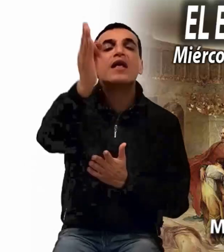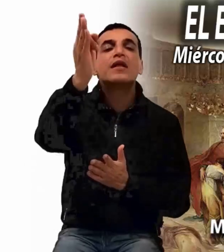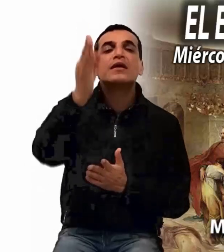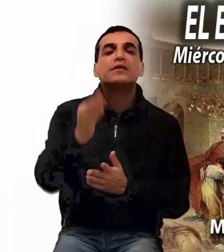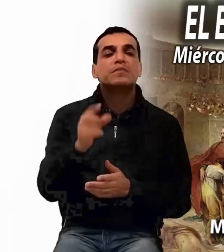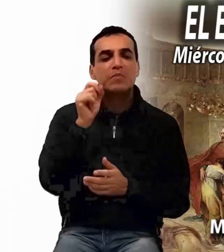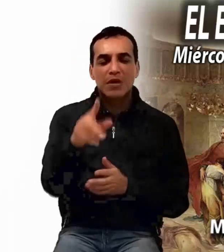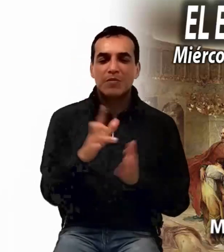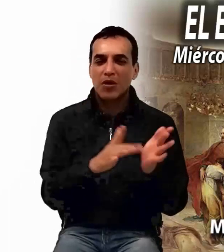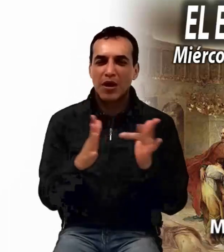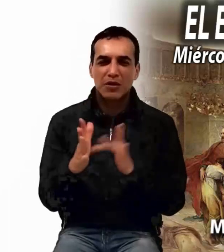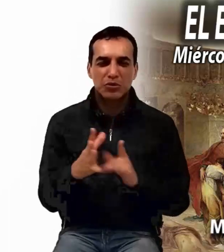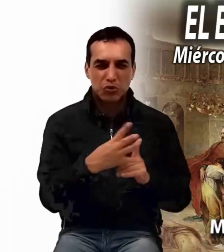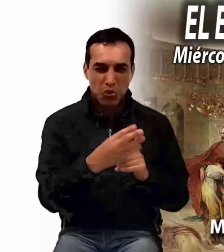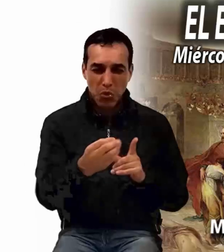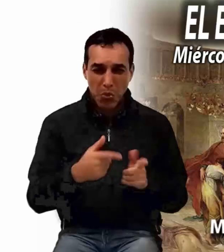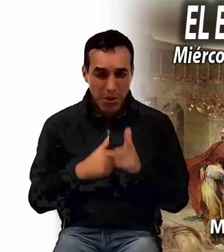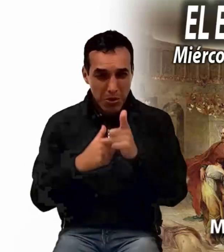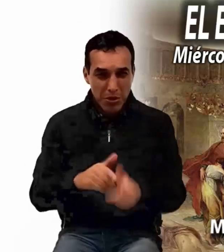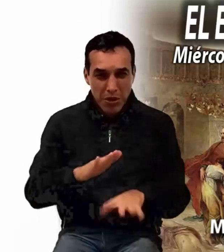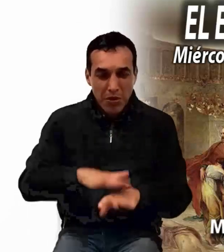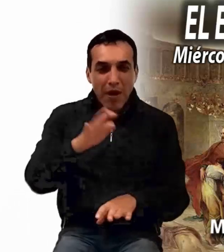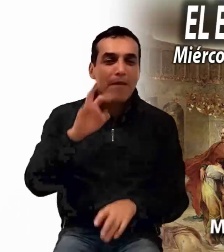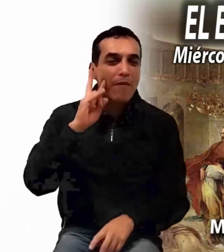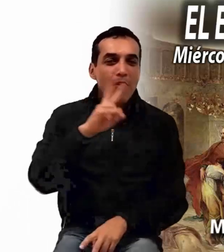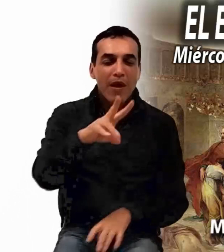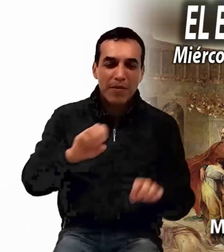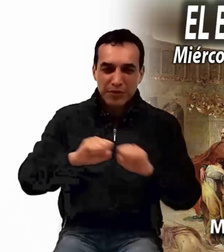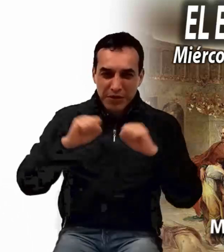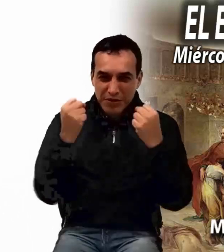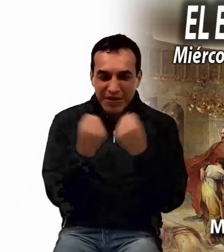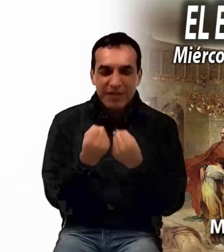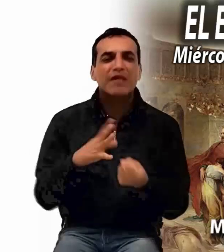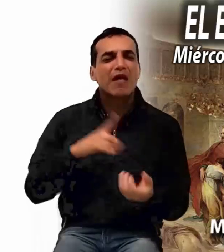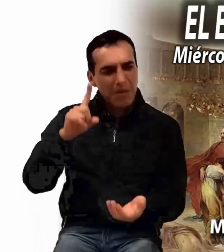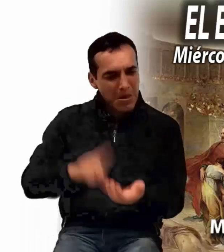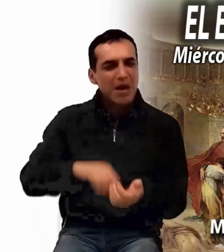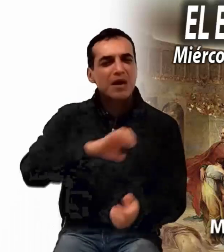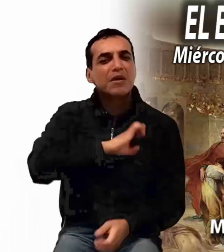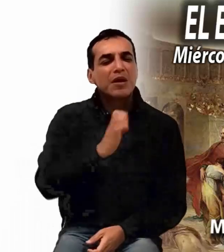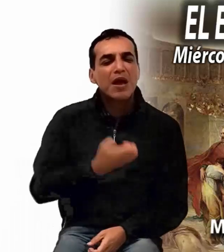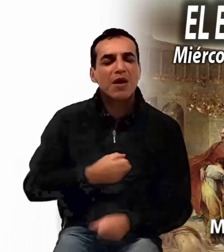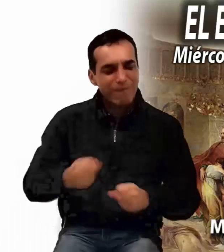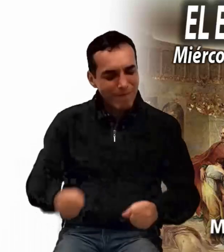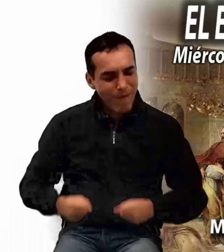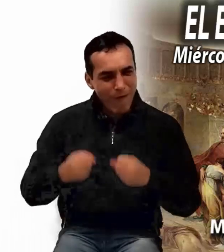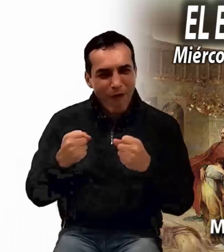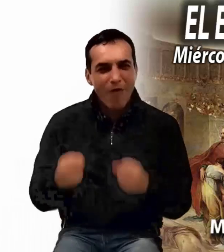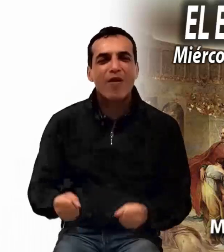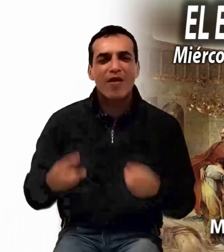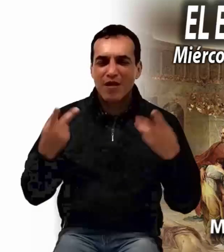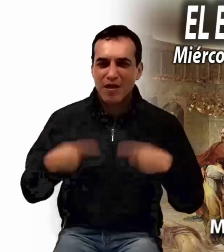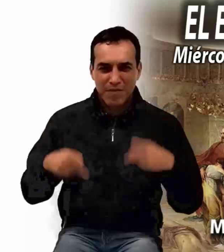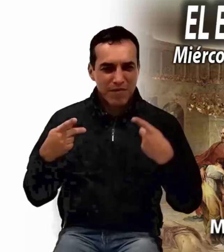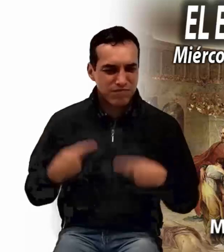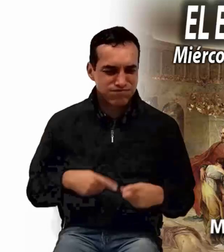a una sociedad que pone sus esperanzas en el poder personal, más que en la comunidad y en